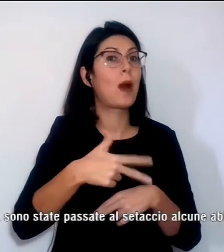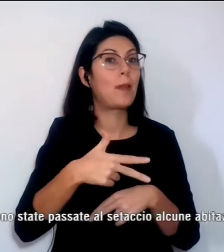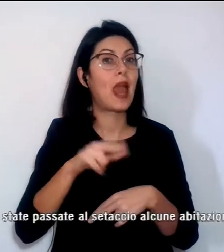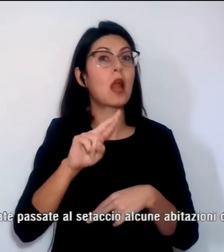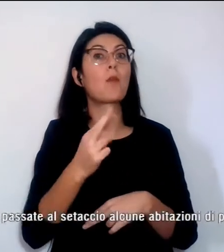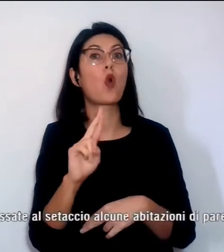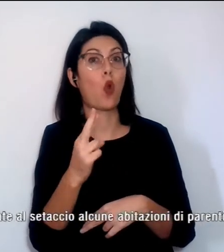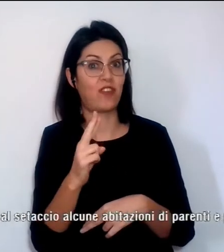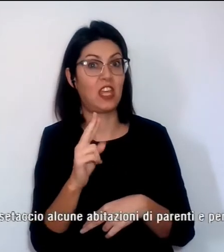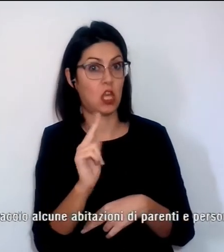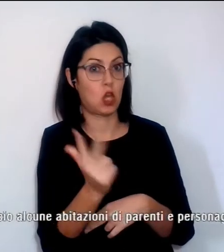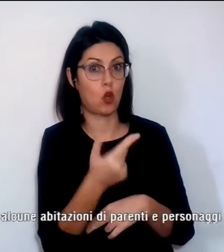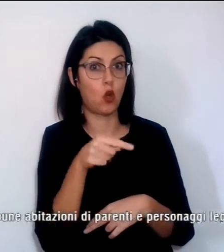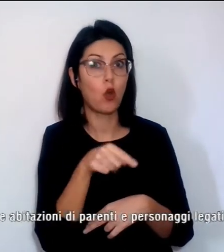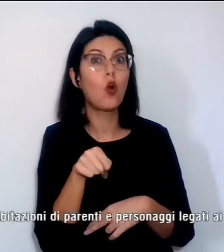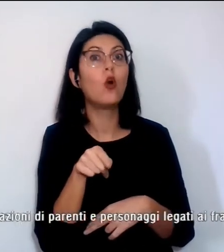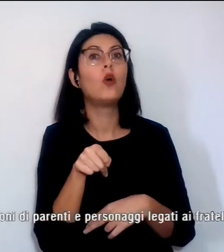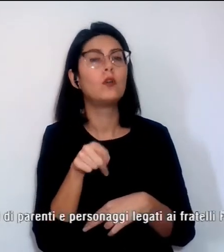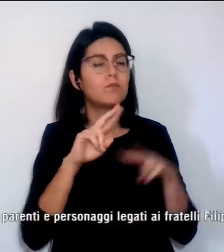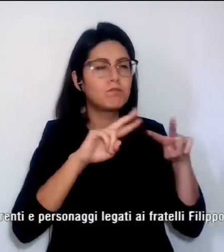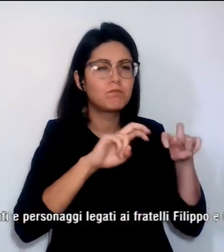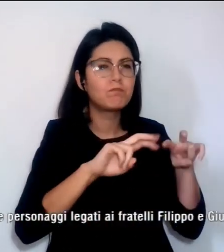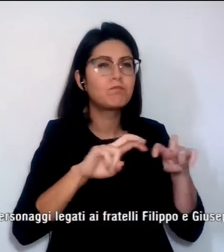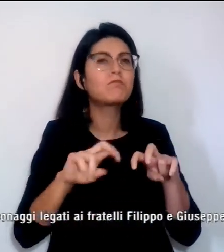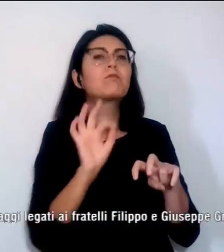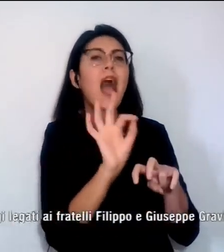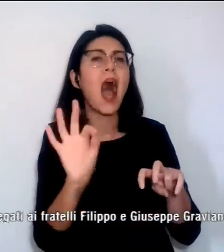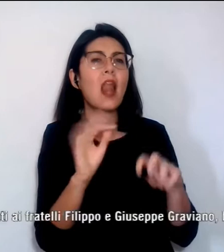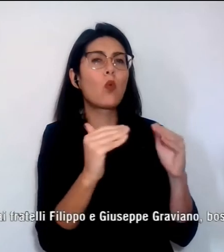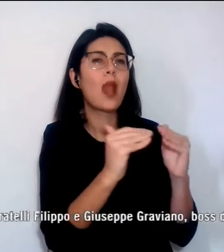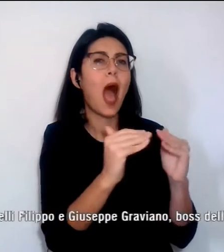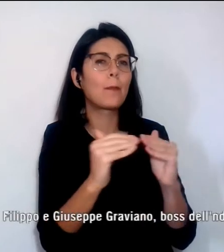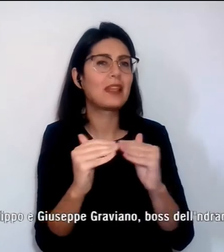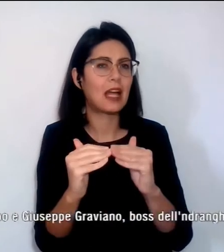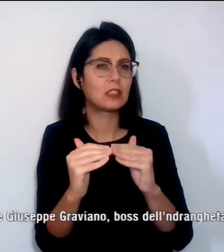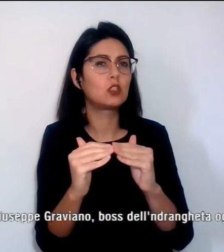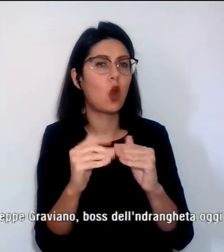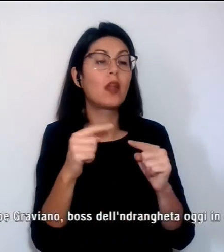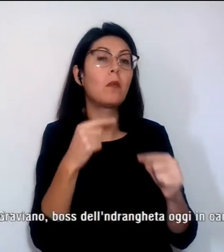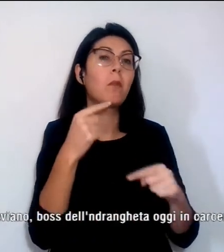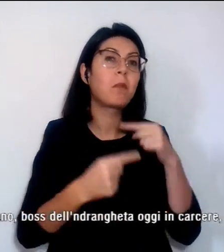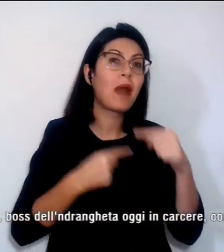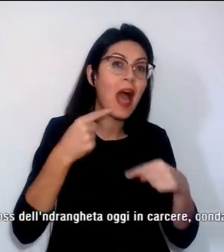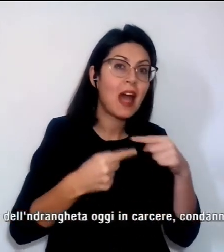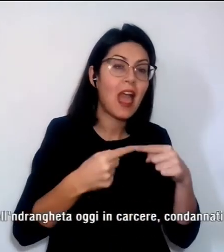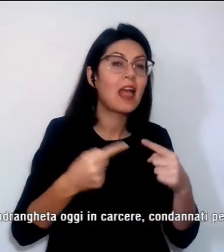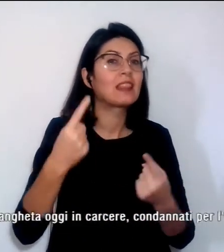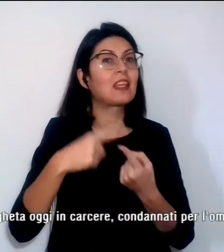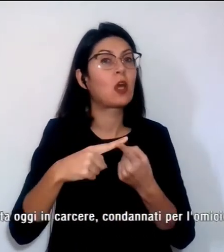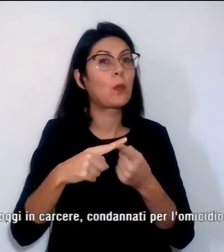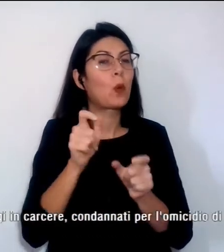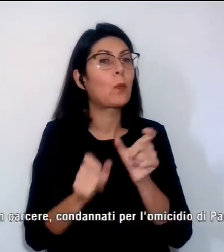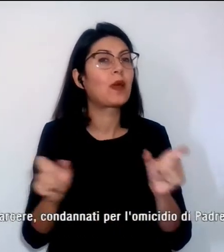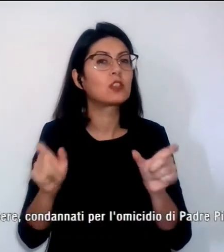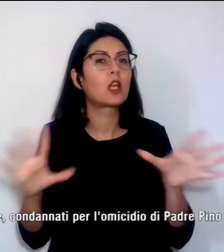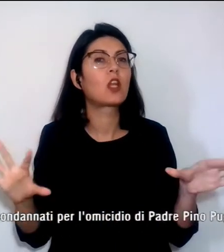sono state passate al setaccio alcune abitazioni di parenti e personaggi legati ai